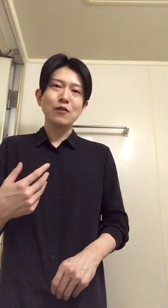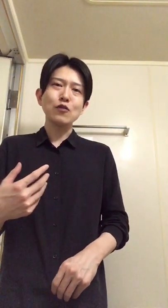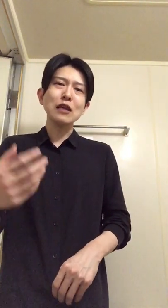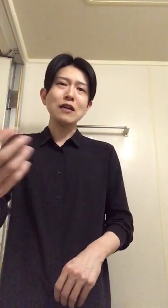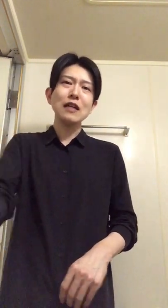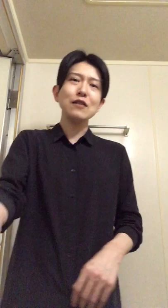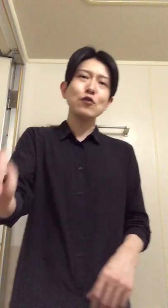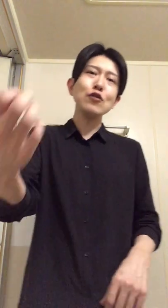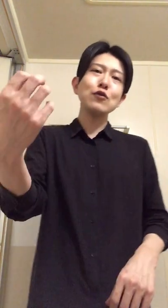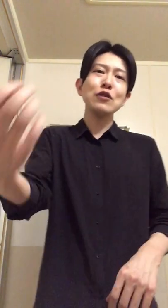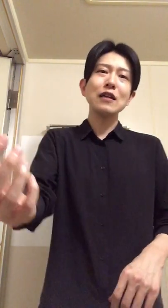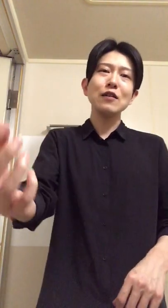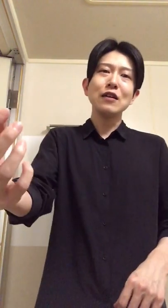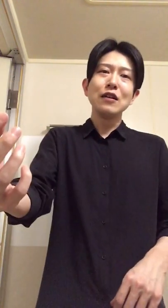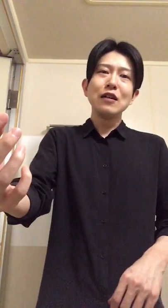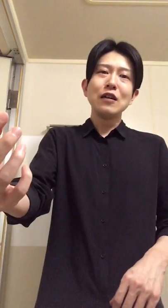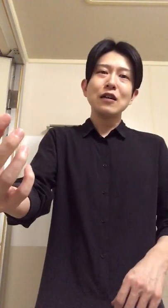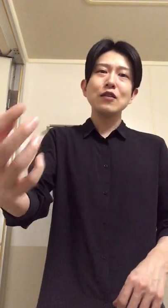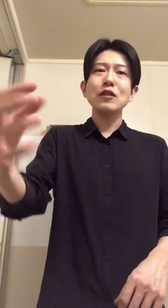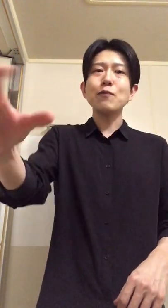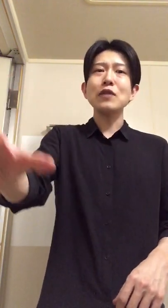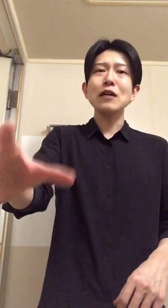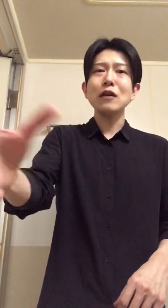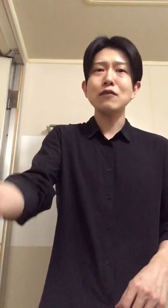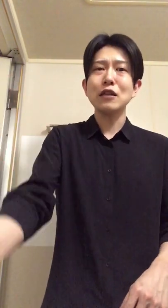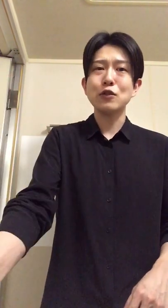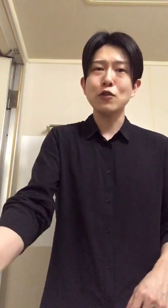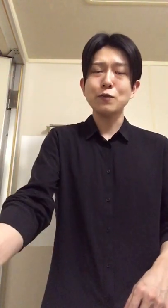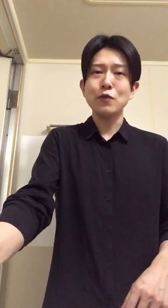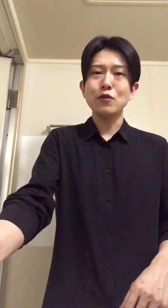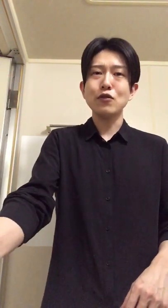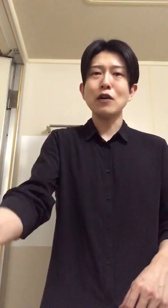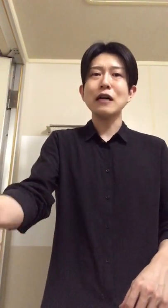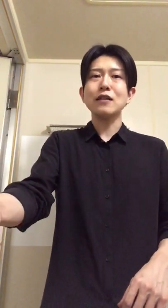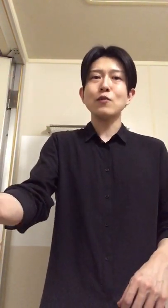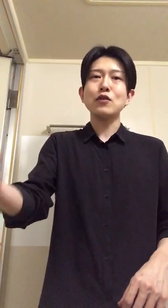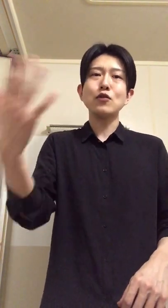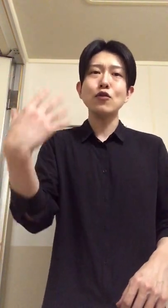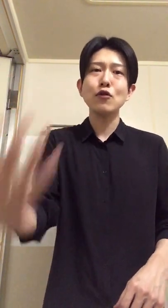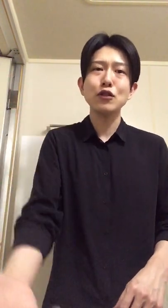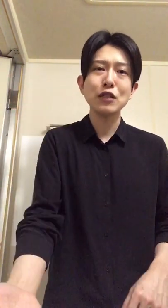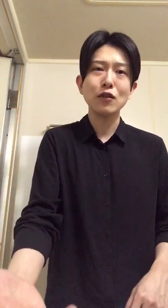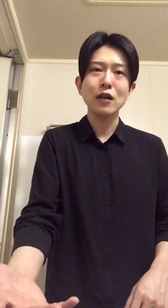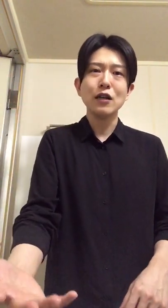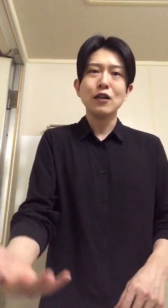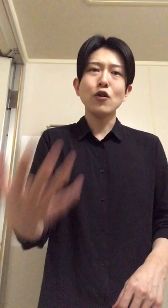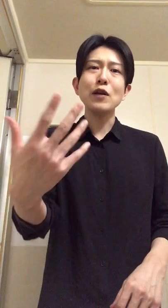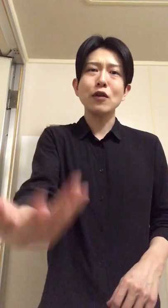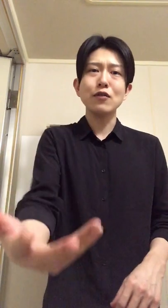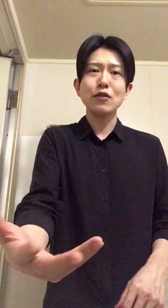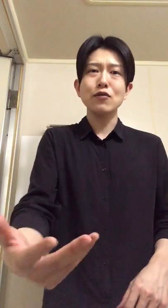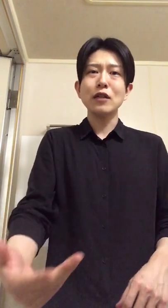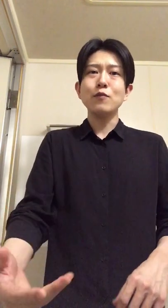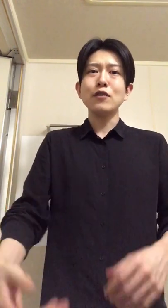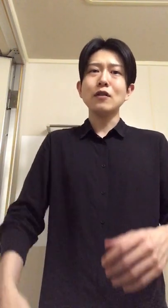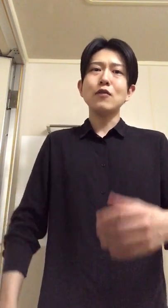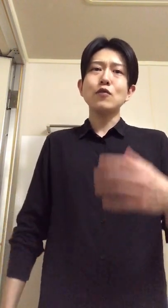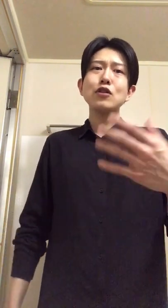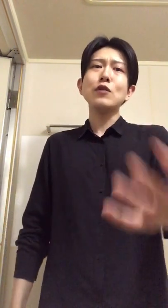そこなんかどういうプライドがあるわけでしょよく分かんないけど別に呼んで欲しいとか呼べとか言ってるどっちも